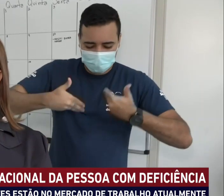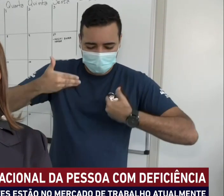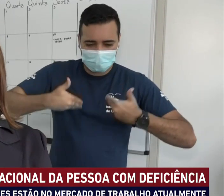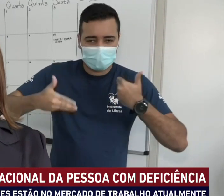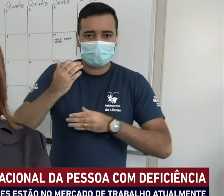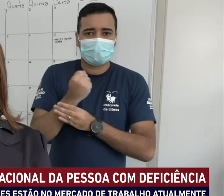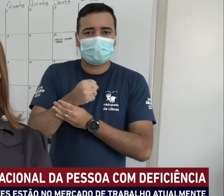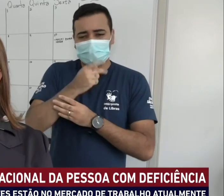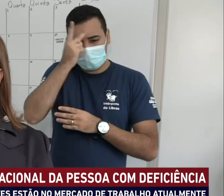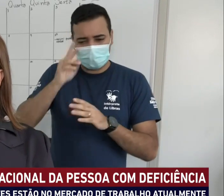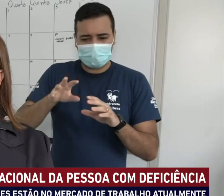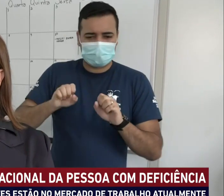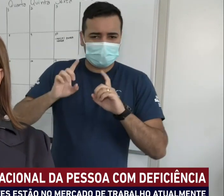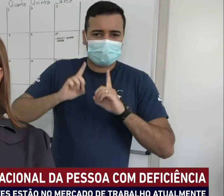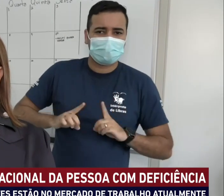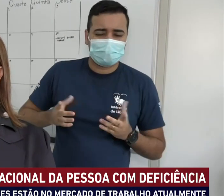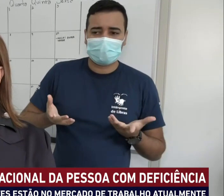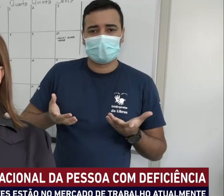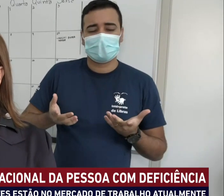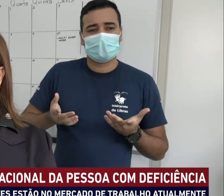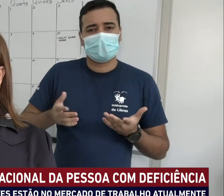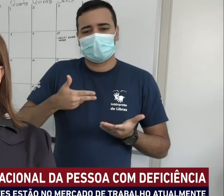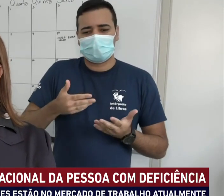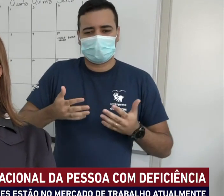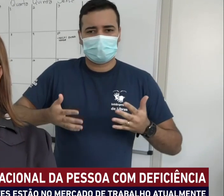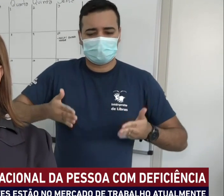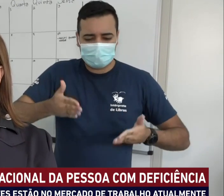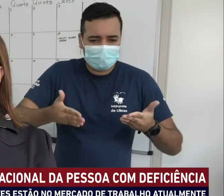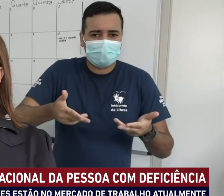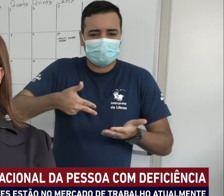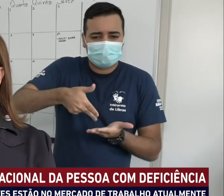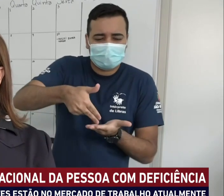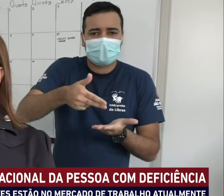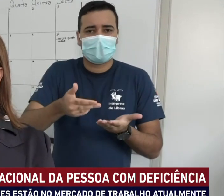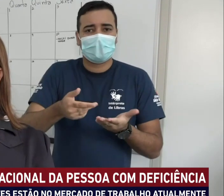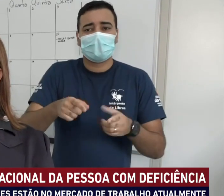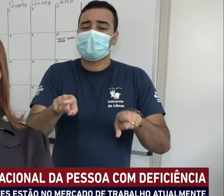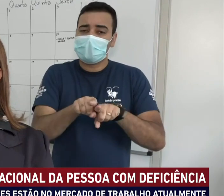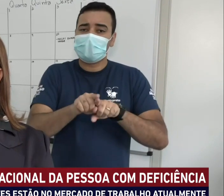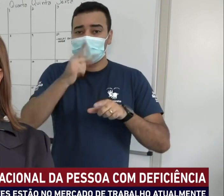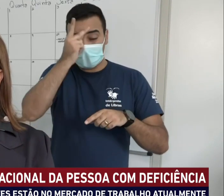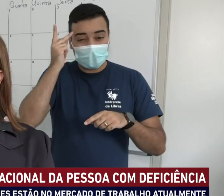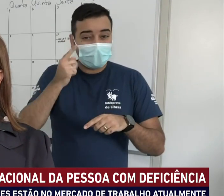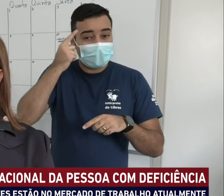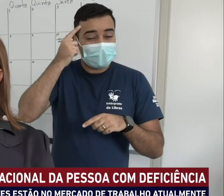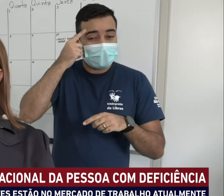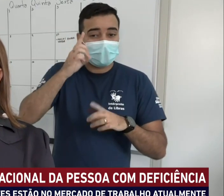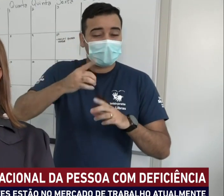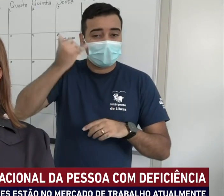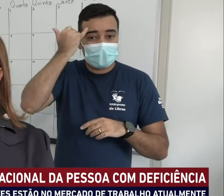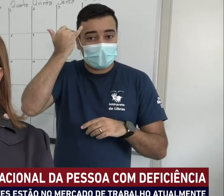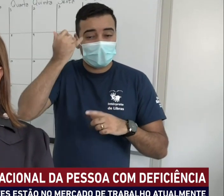com alguma deficiência física, motora, mas também para as pessoas, por exemplo, com deficiência intelectual,